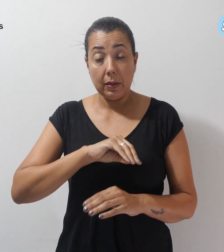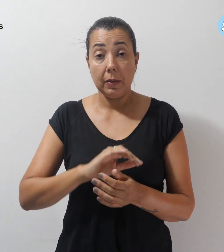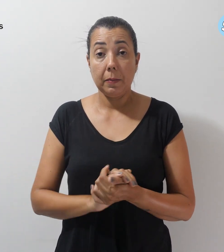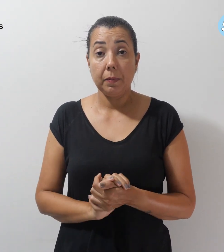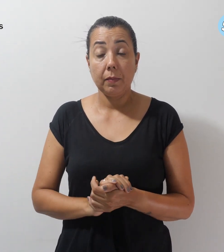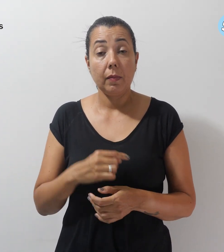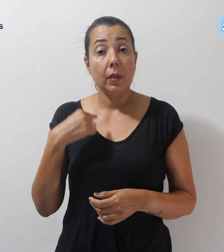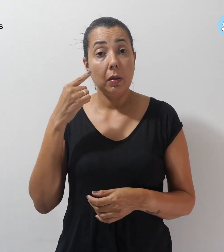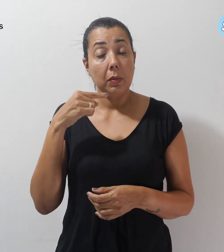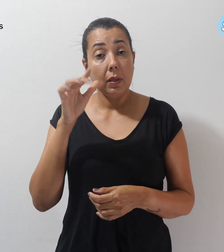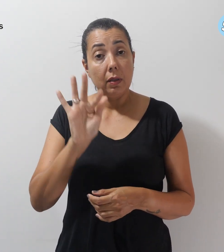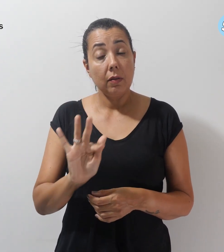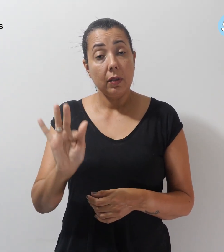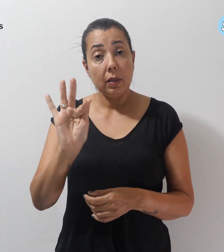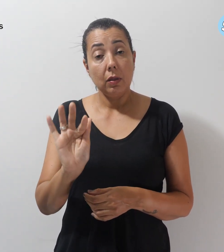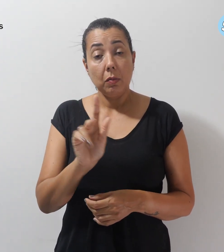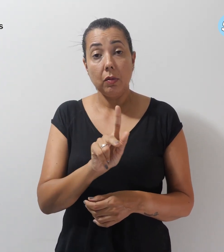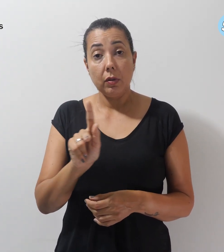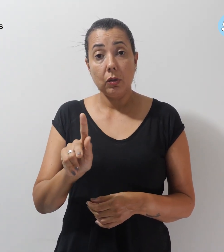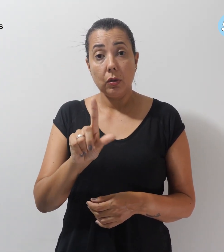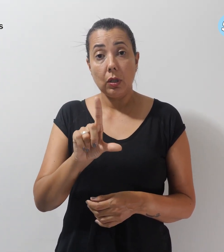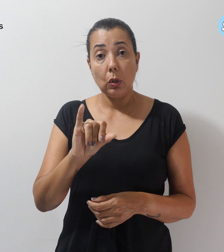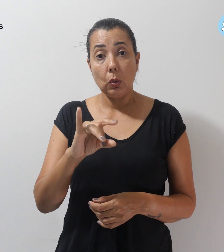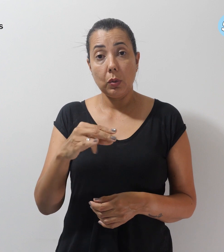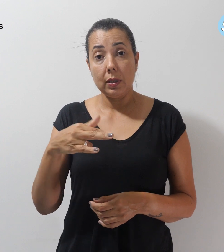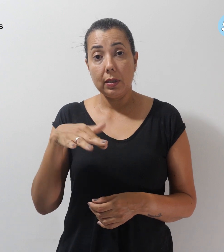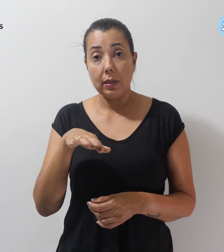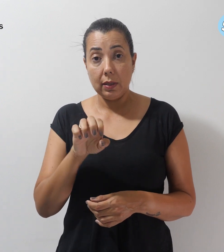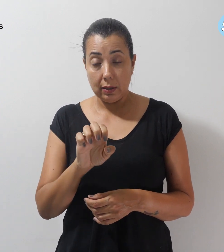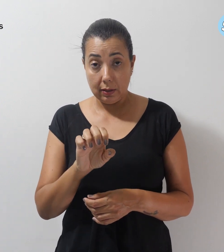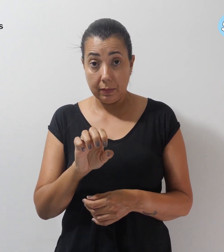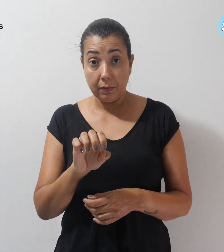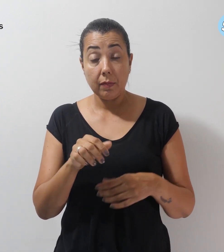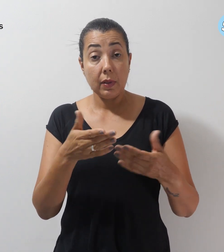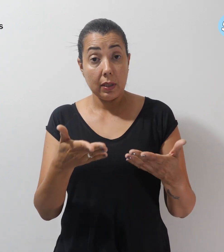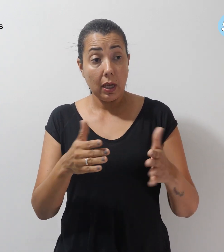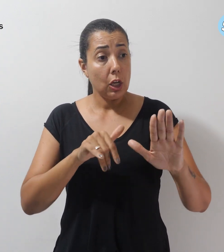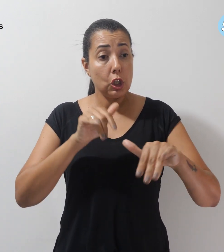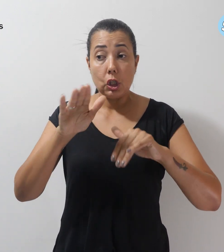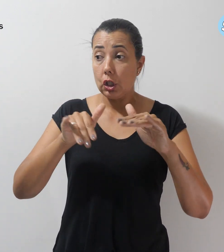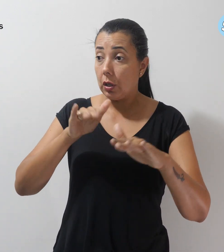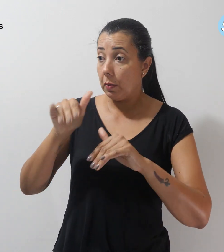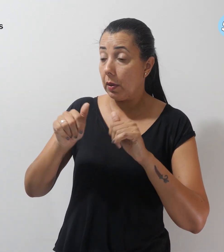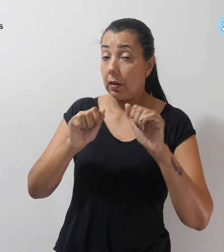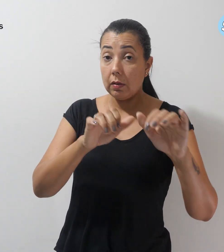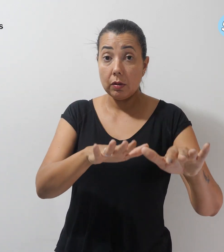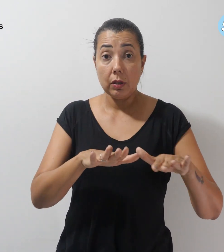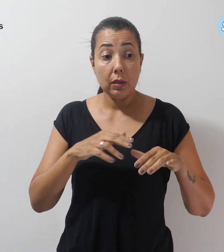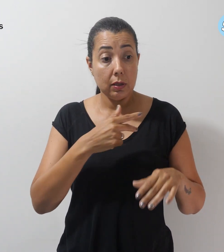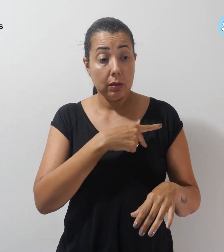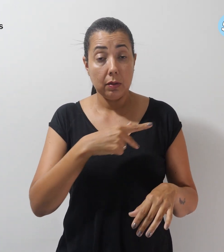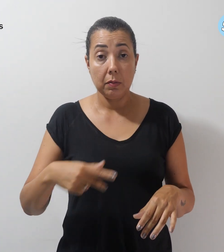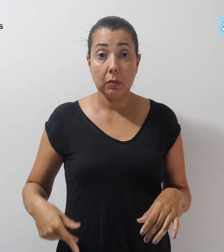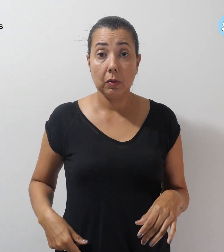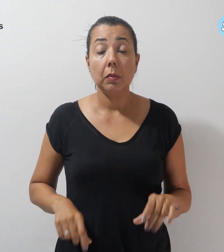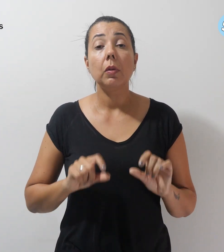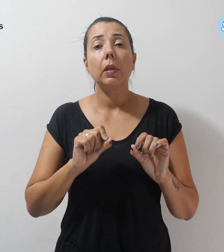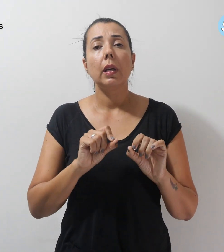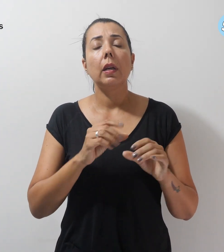deputada federal, professora Luciene Cavalcante, está convocando uma audiência pública sobre a implementação